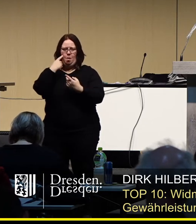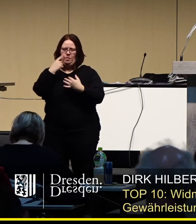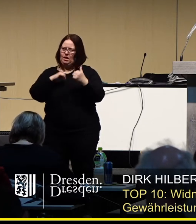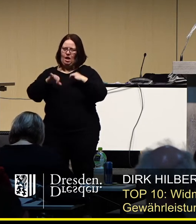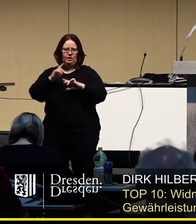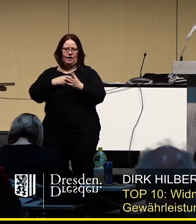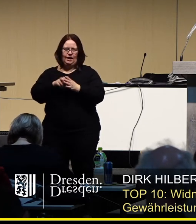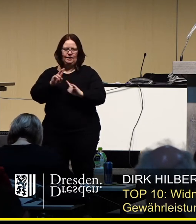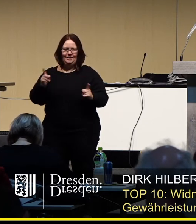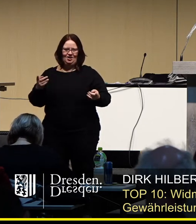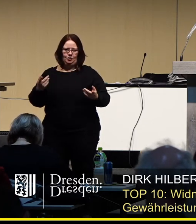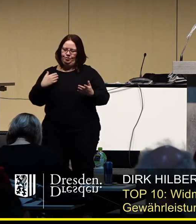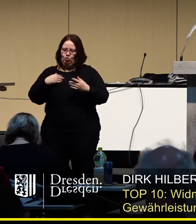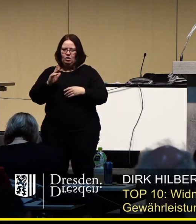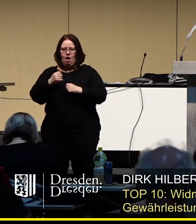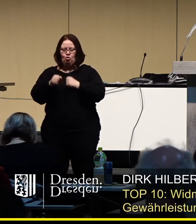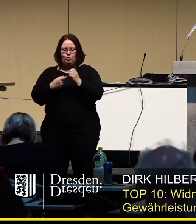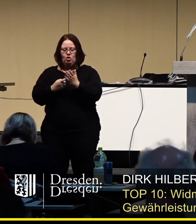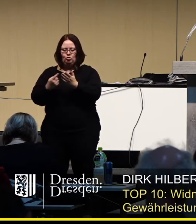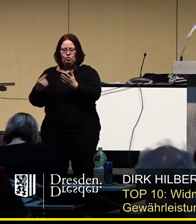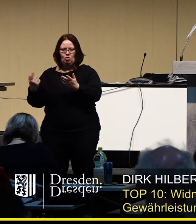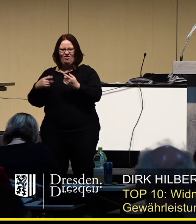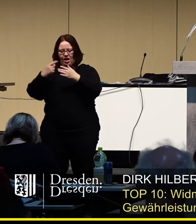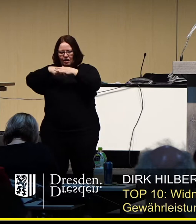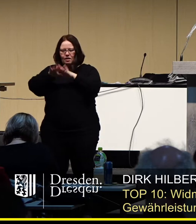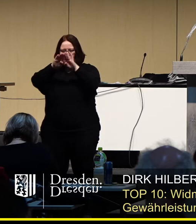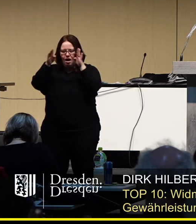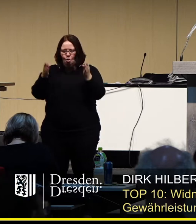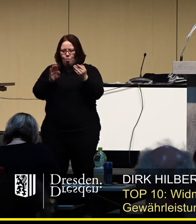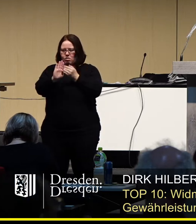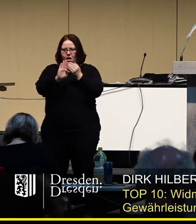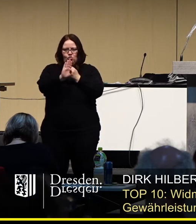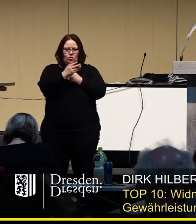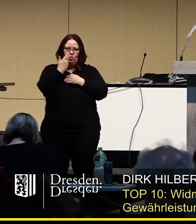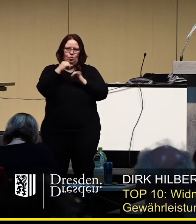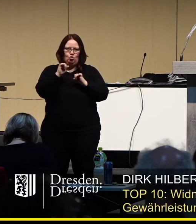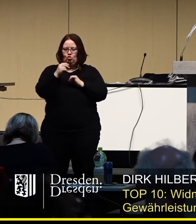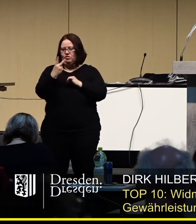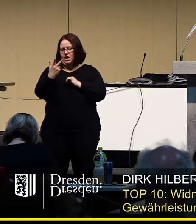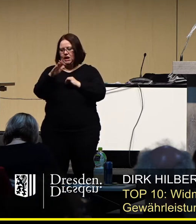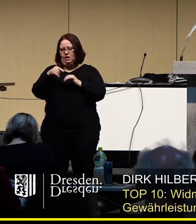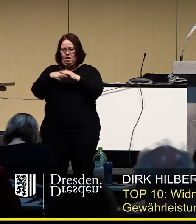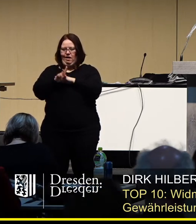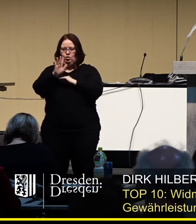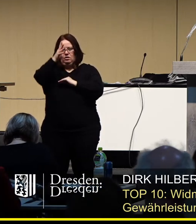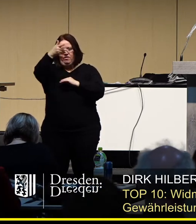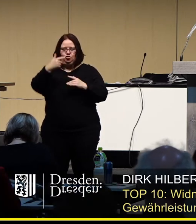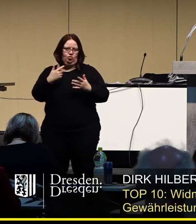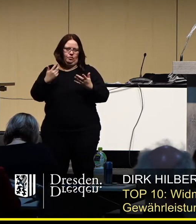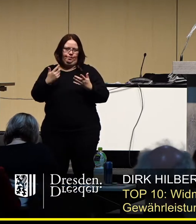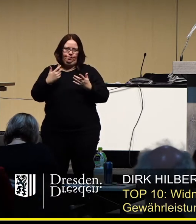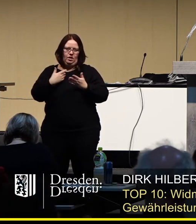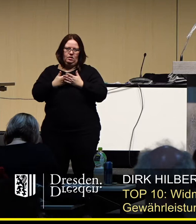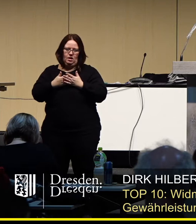und weil da im inneren Raum mit Abstandsgebot ein höchstens zwei, drei Kinder drin sein könnten, das macht dann